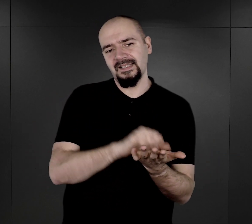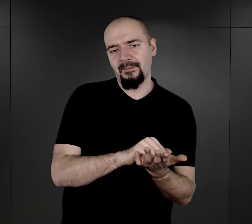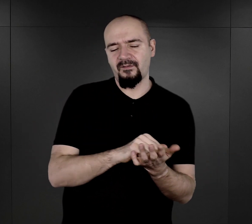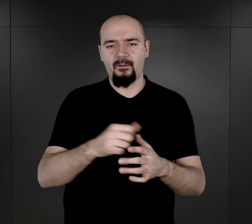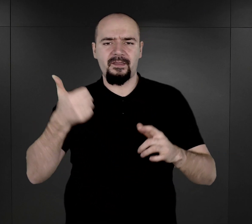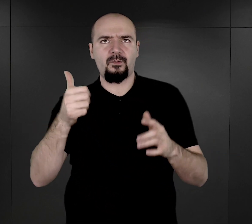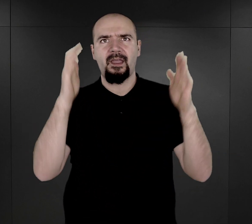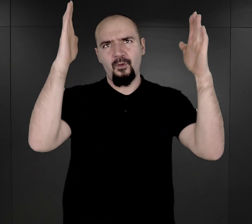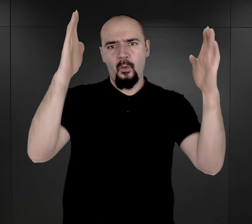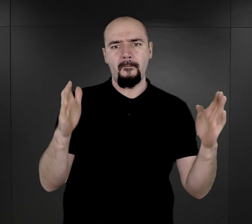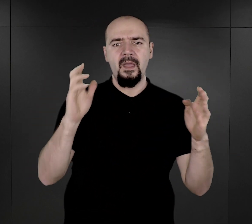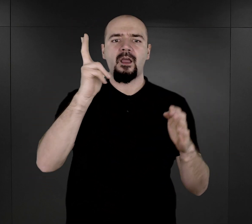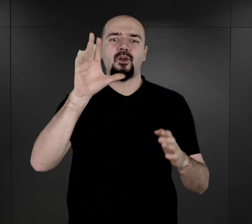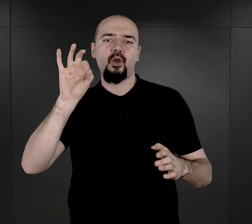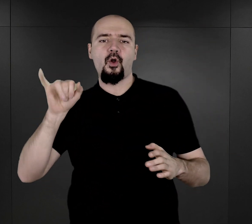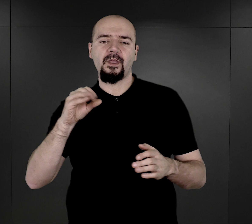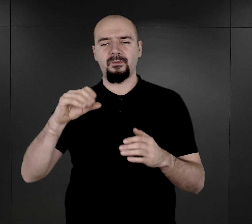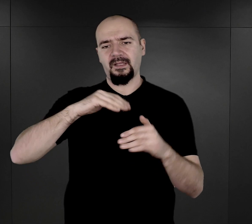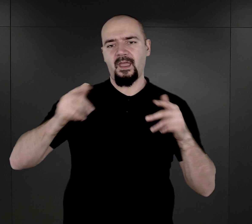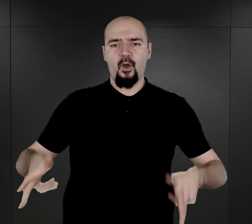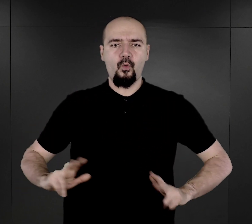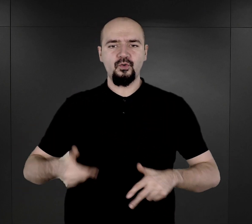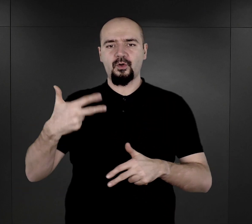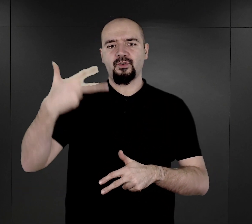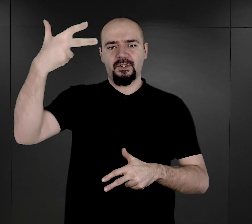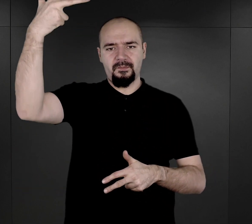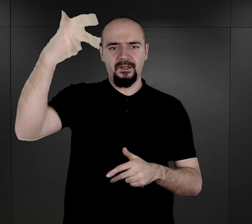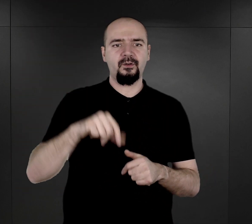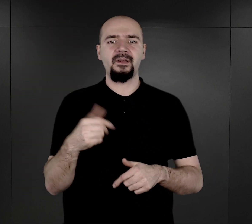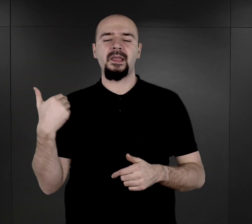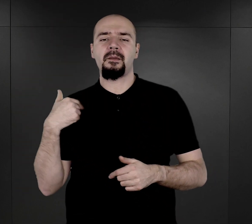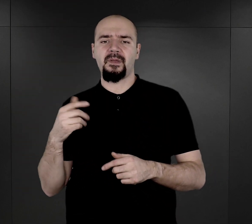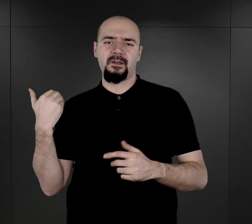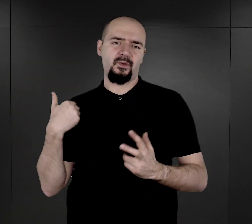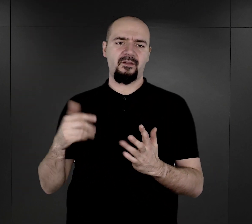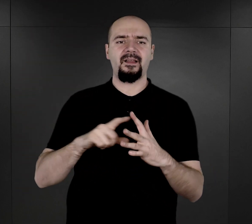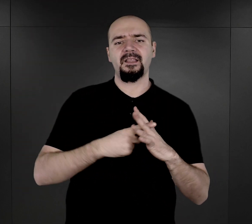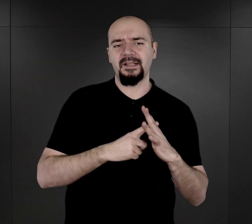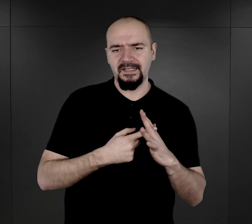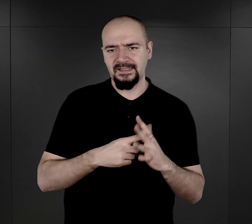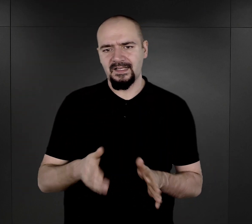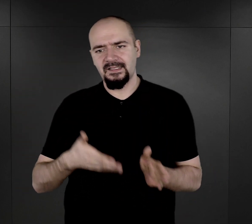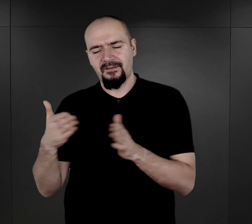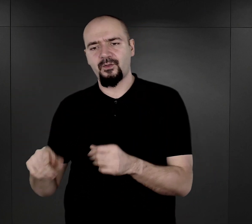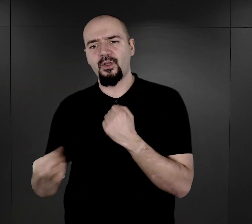taką trzypiętrową. Byli poddawani rejestracji, przydzielano im numery obozowe.